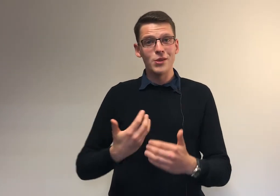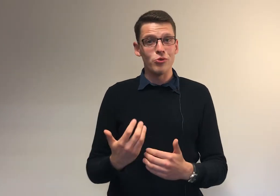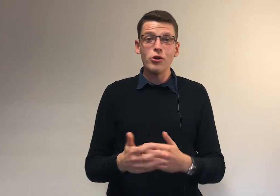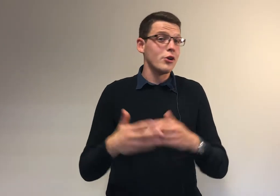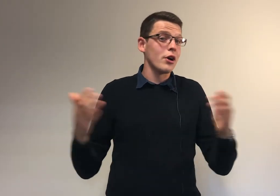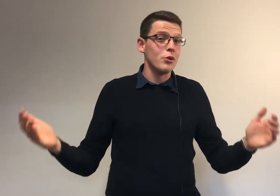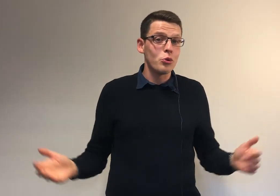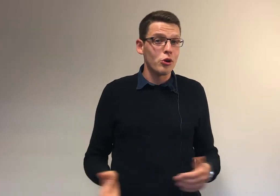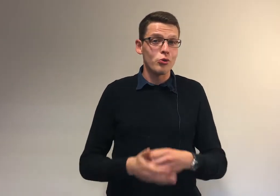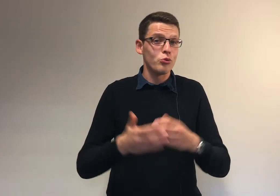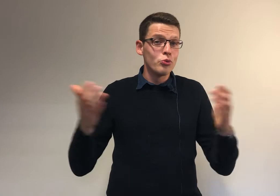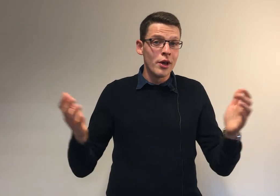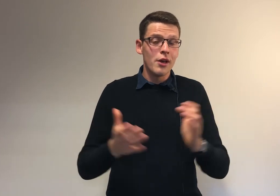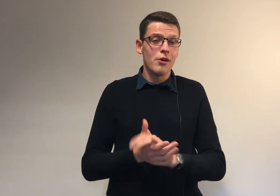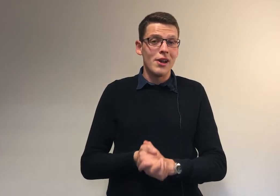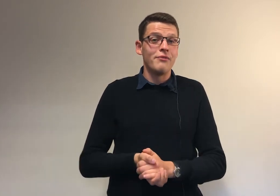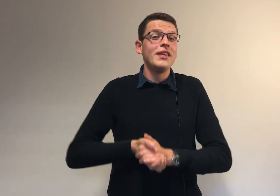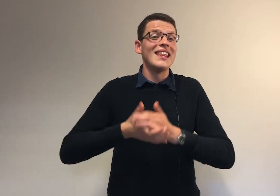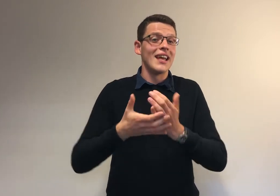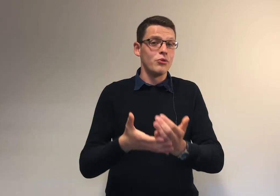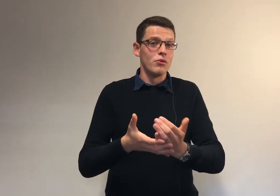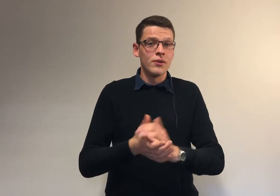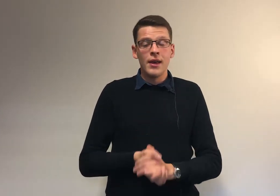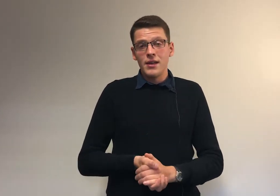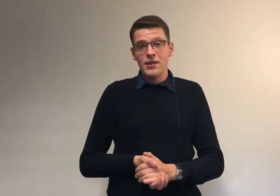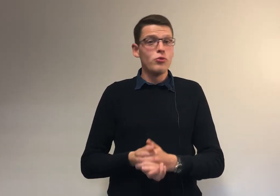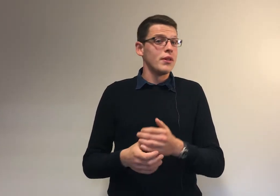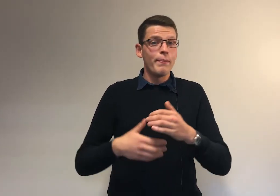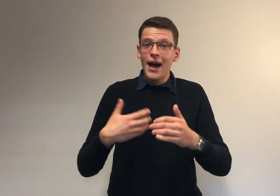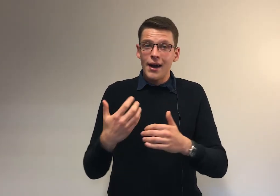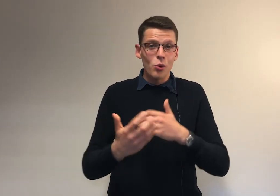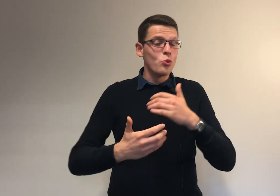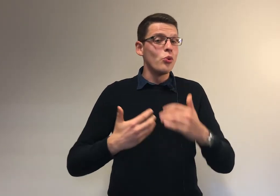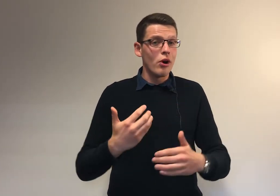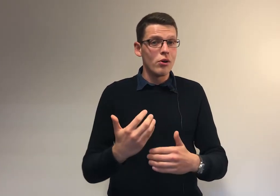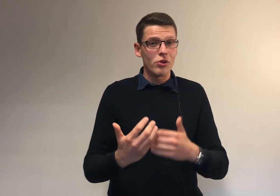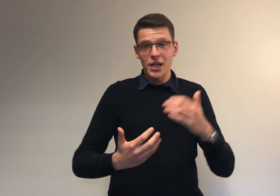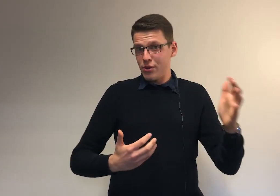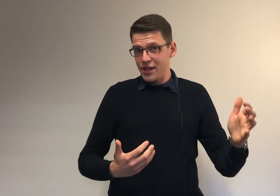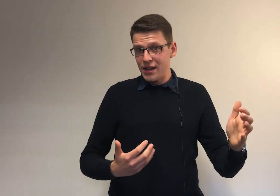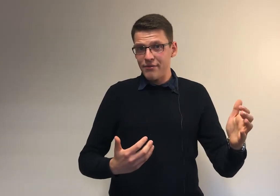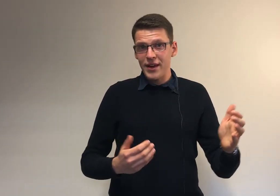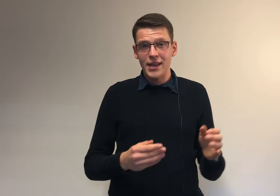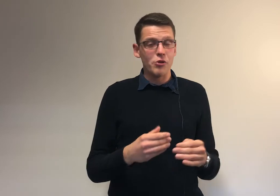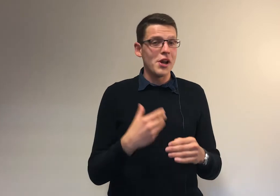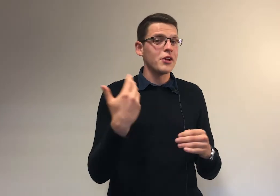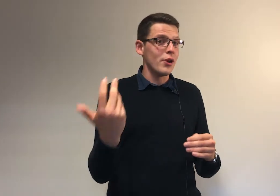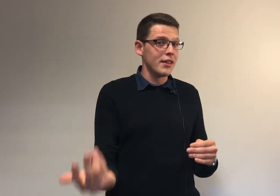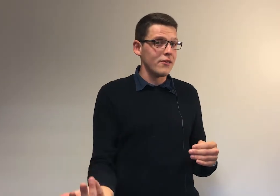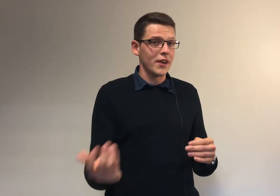'étudiant, d'ailleurs, elle est au cœur de toute la vie d'adulte. Si tu n'es pas au courant de l'actualité de la fac et de l'actualité de tes